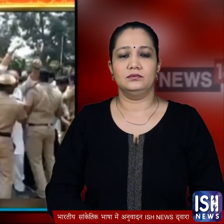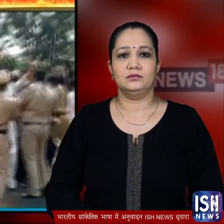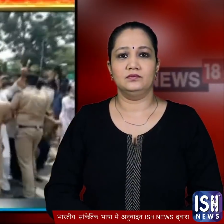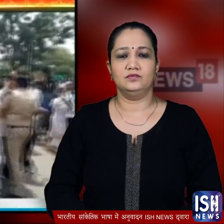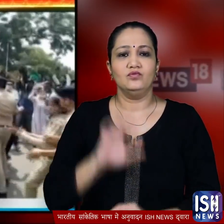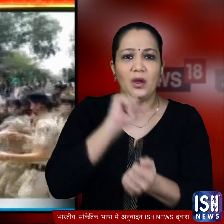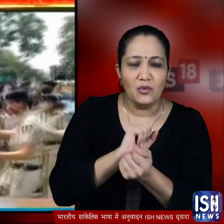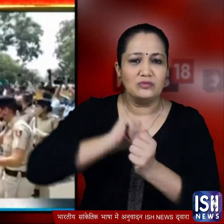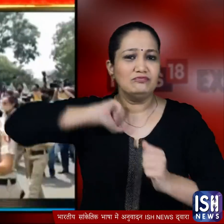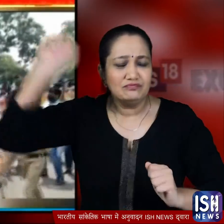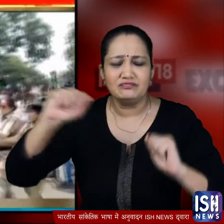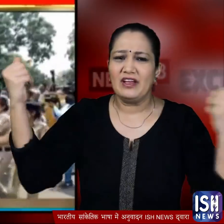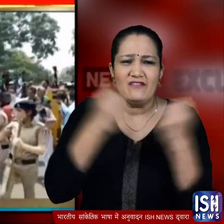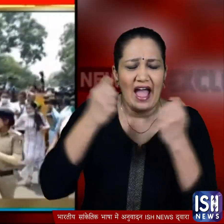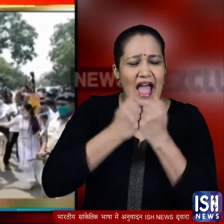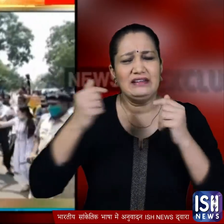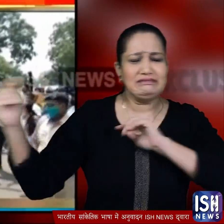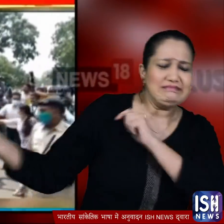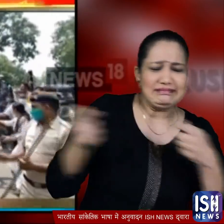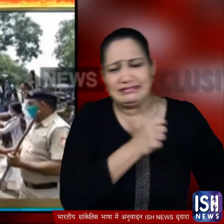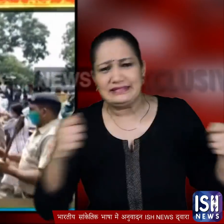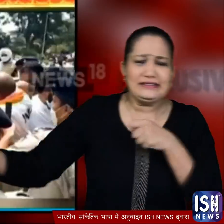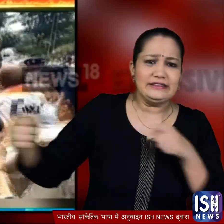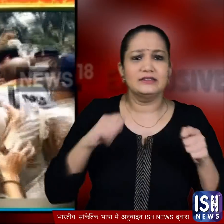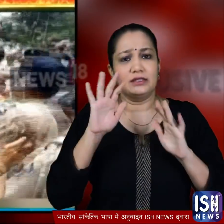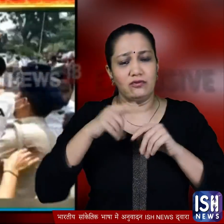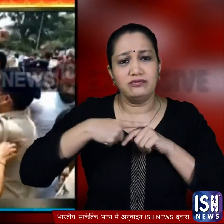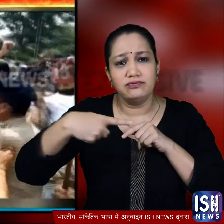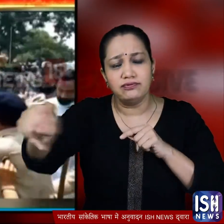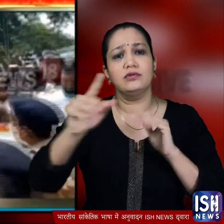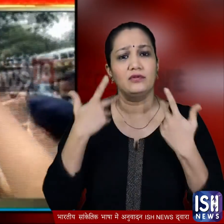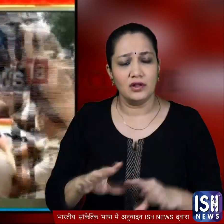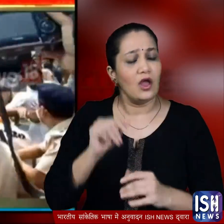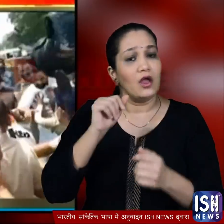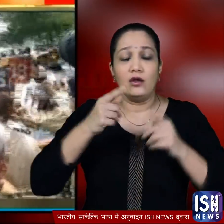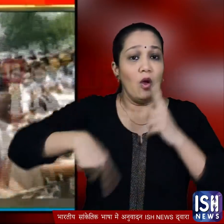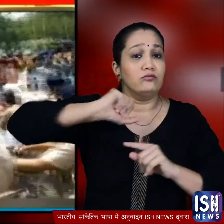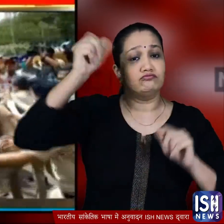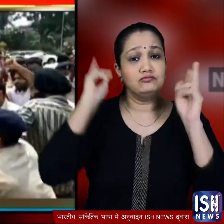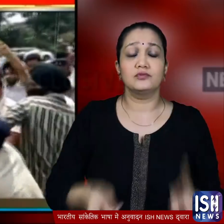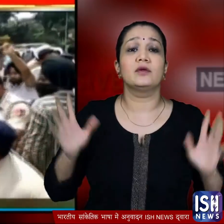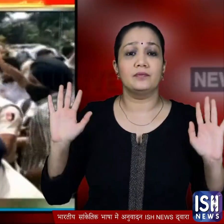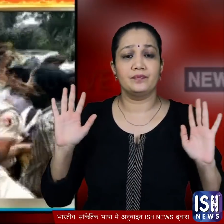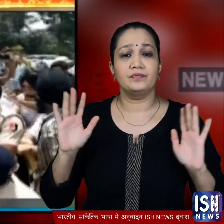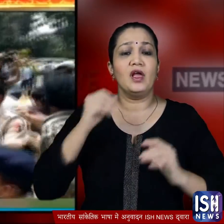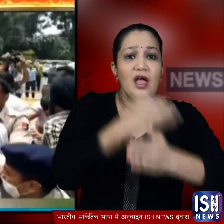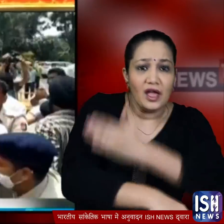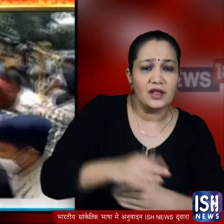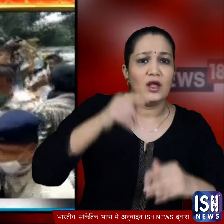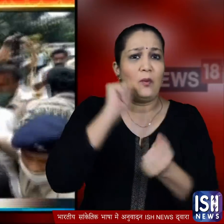पुलिस और प्रदर्शन कारियों के बीच काफी देर तक खींचदान चलती रही लेकिन प्रदर्शन कारी सड़क पर डटे रहे दिव्यांग खिलाडियों के साथ पुलिस का